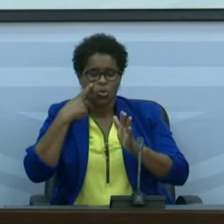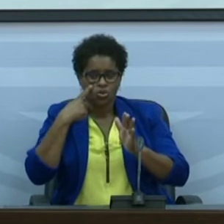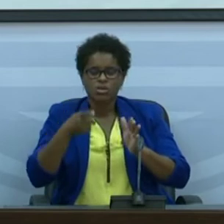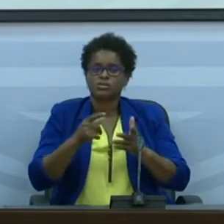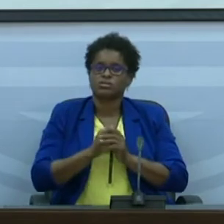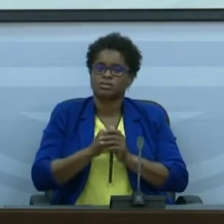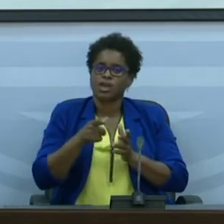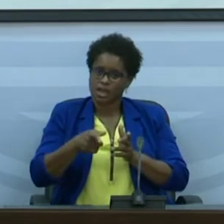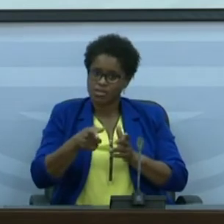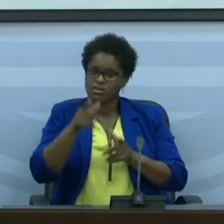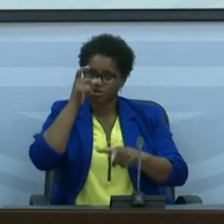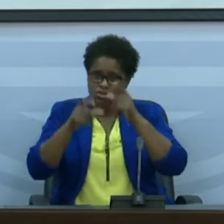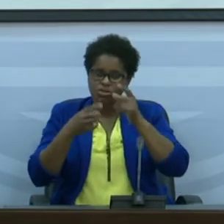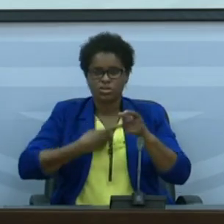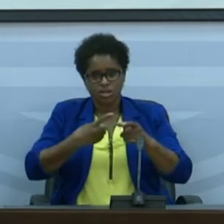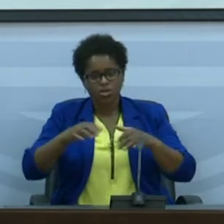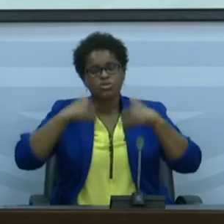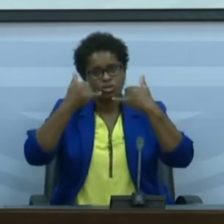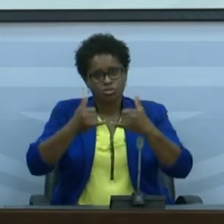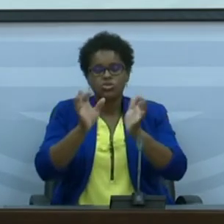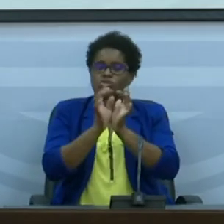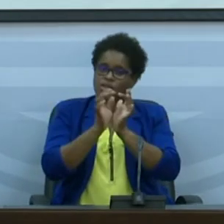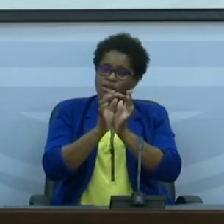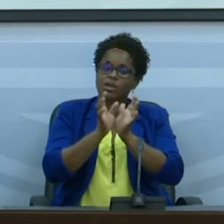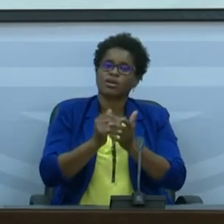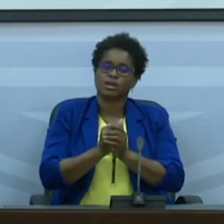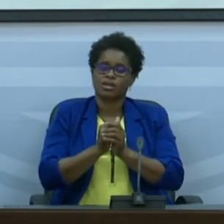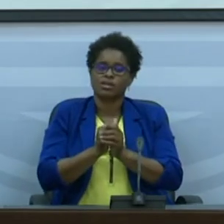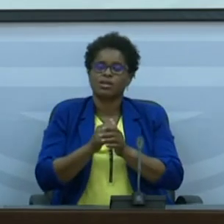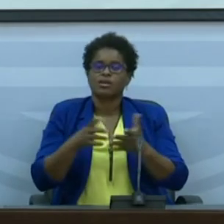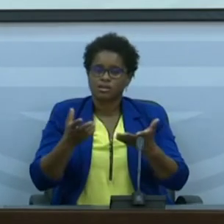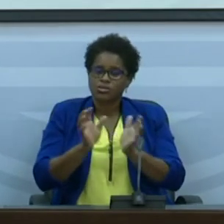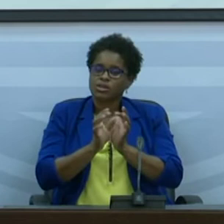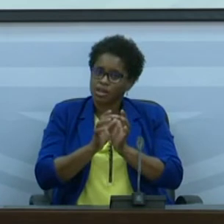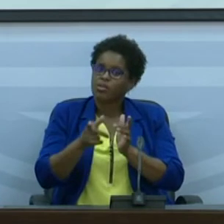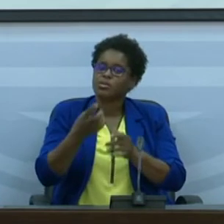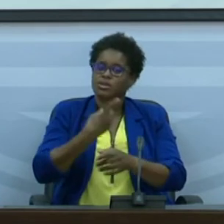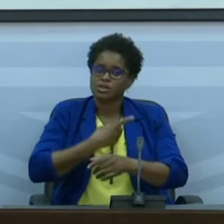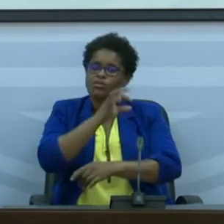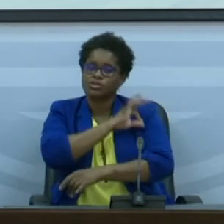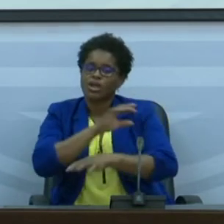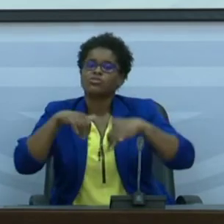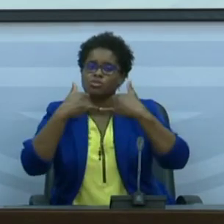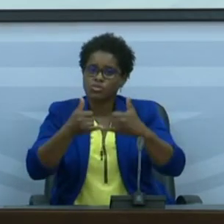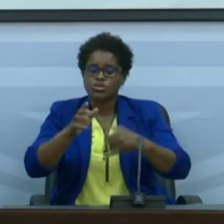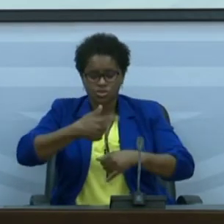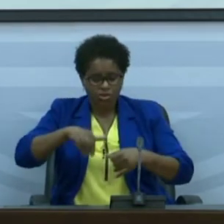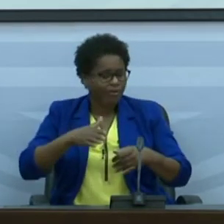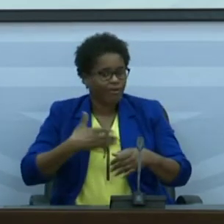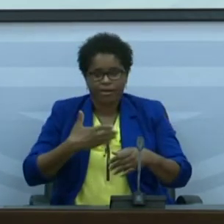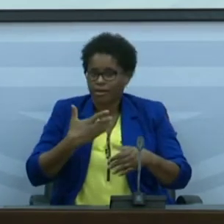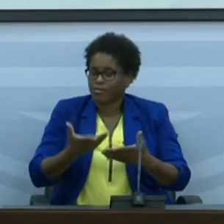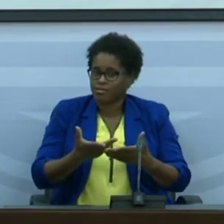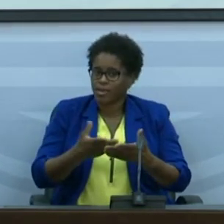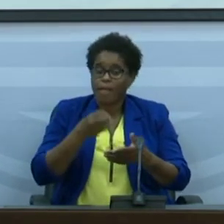essas pessoas serão depois contactadas para serem vacinadas portanto nós não queremos perder oportunidade temos que